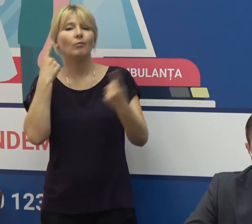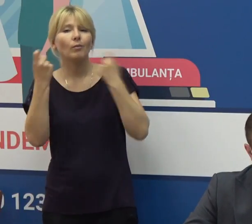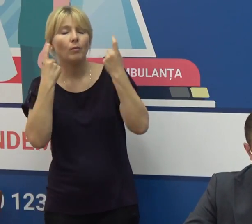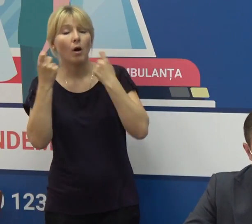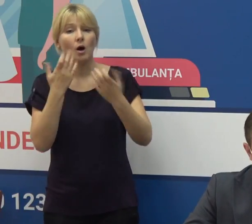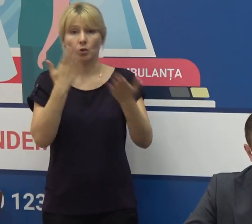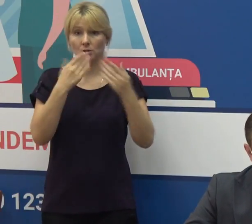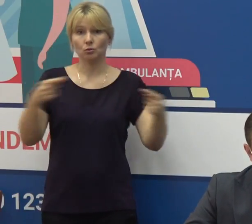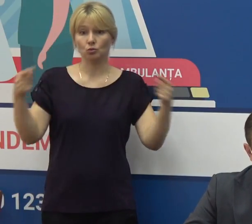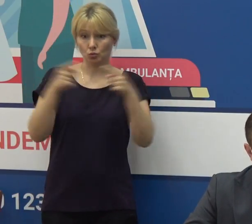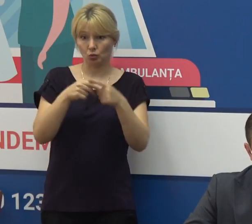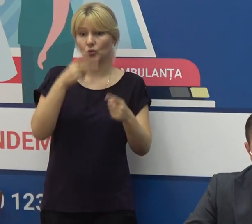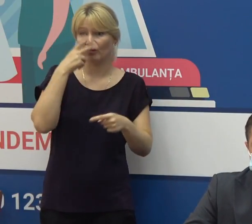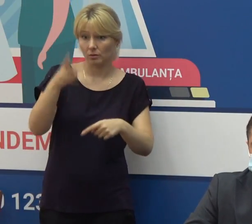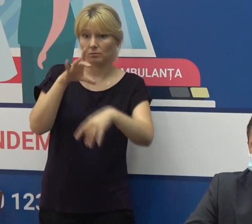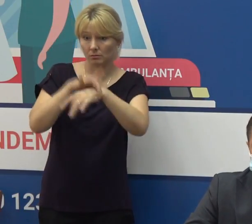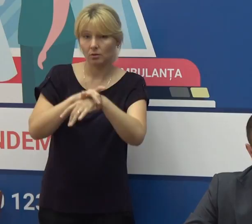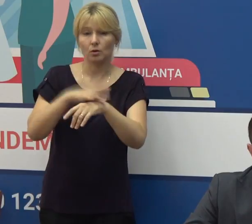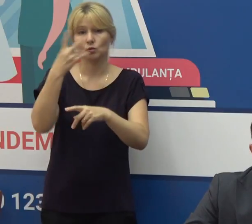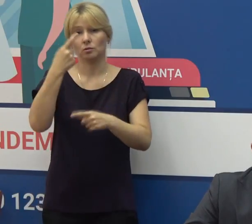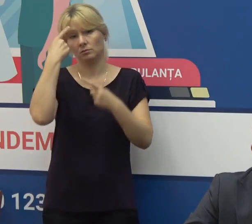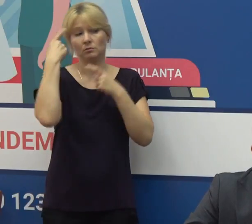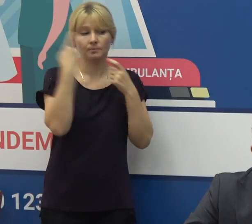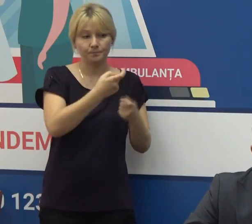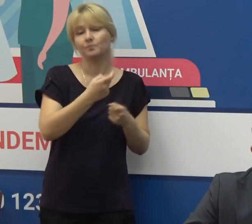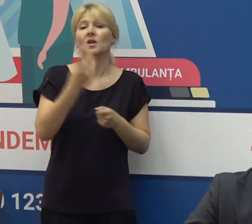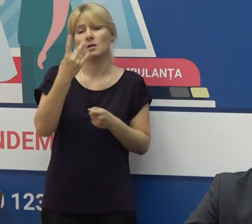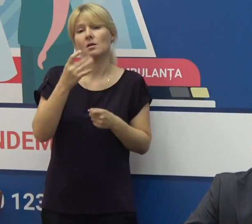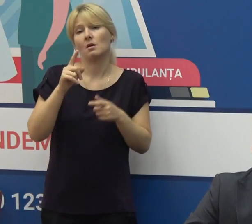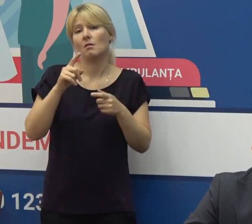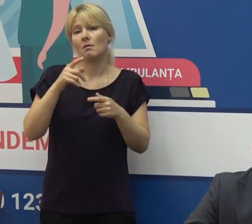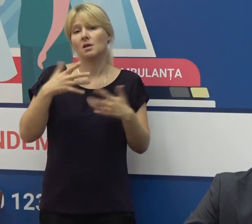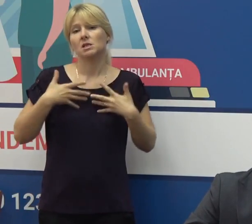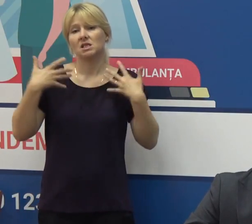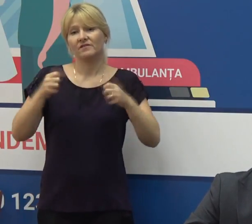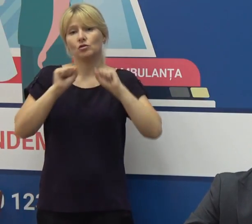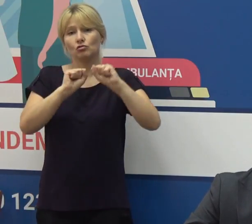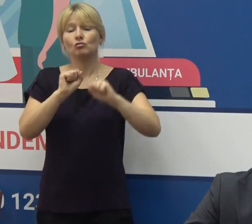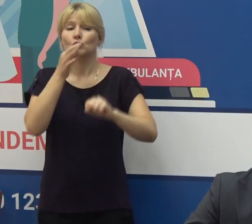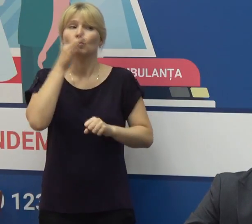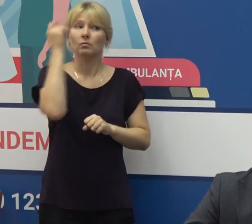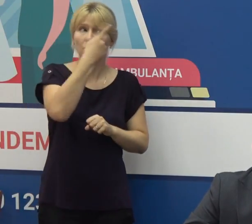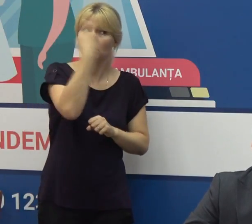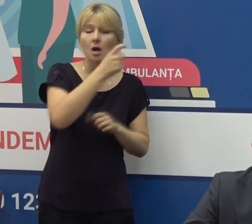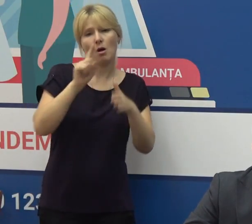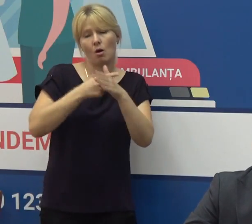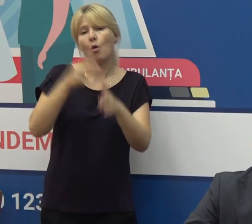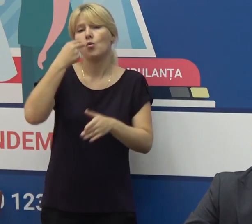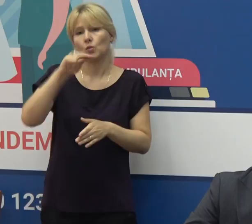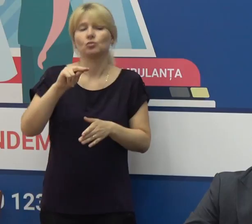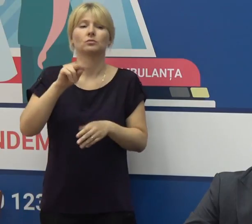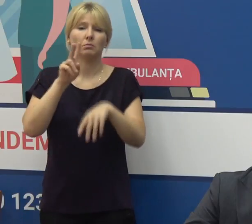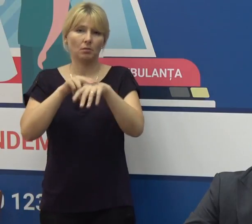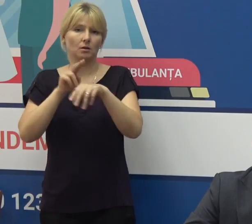sau informat Ministerul Sănătății și cea mai bine organele competente pentru astfel de cazuri mai